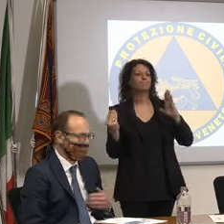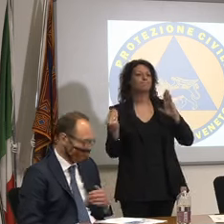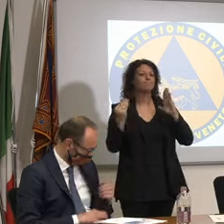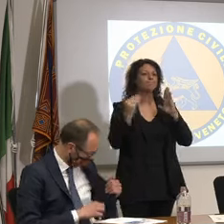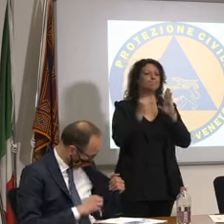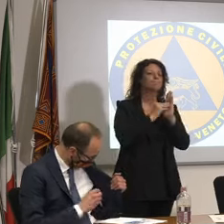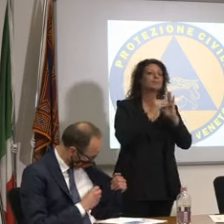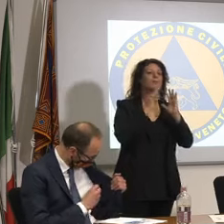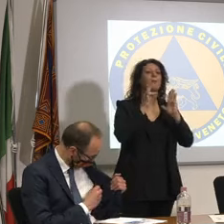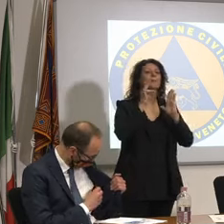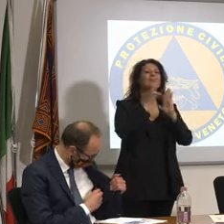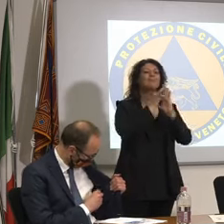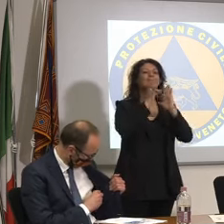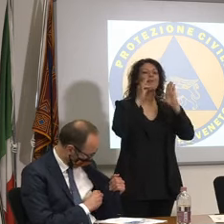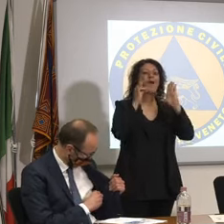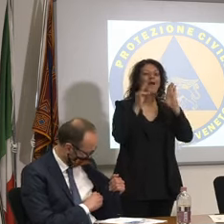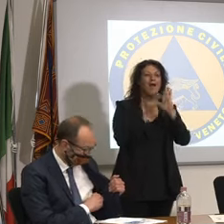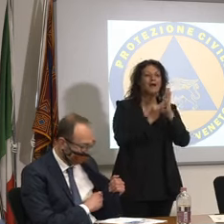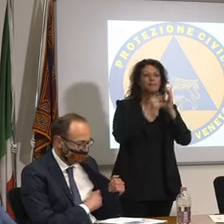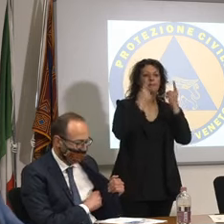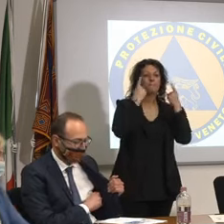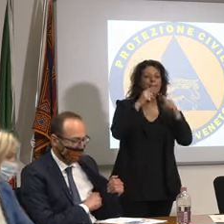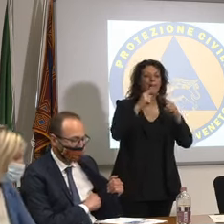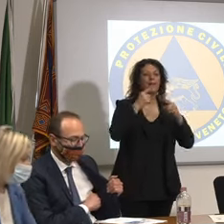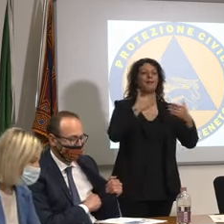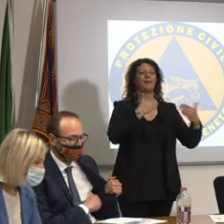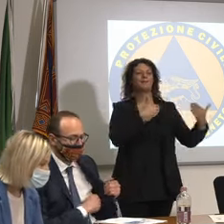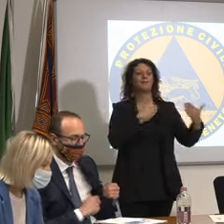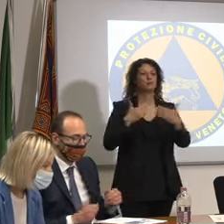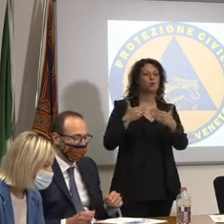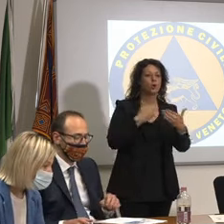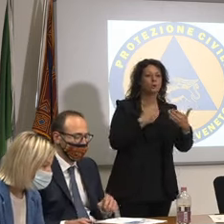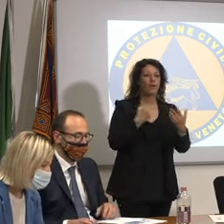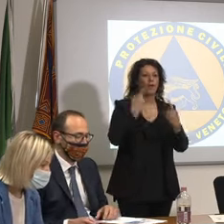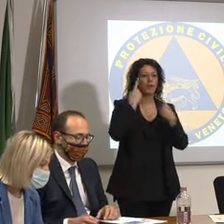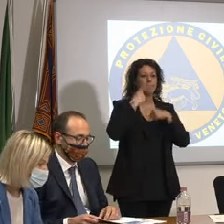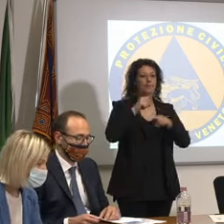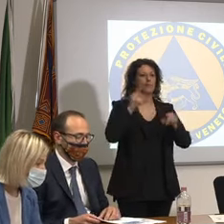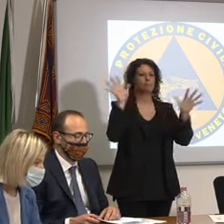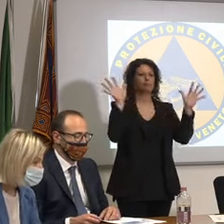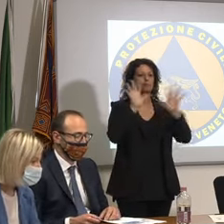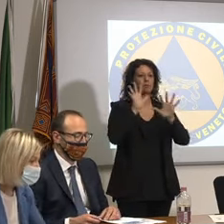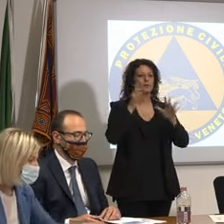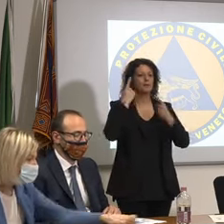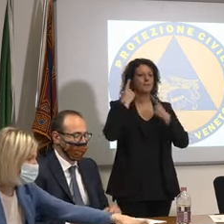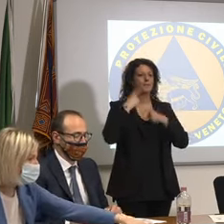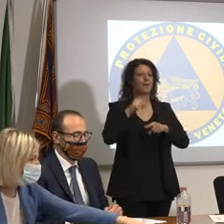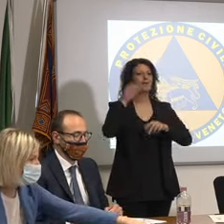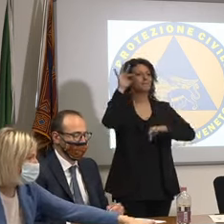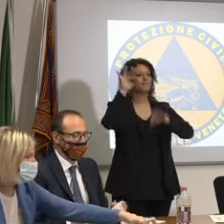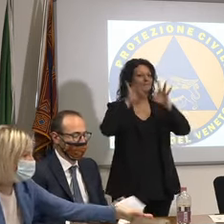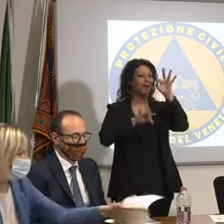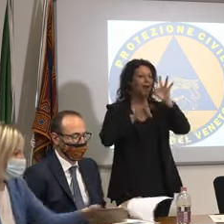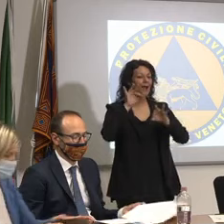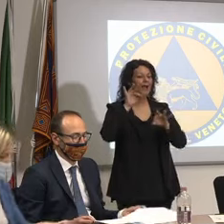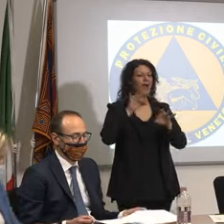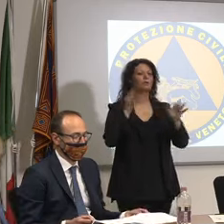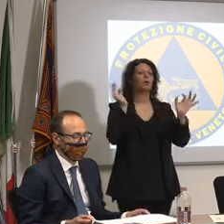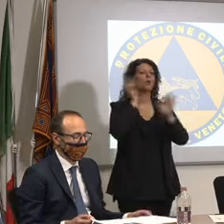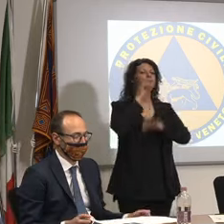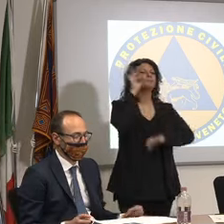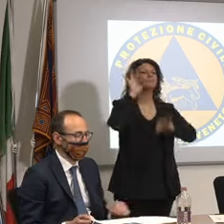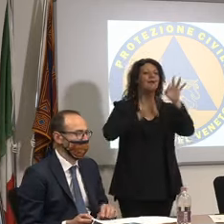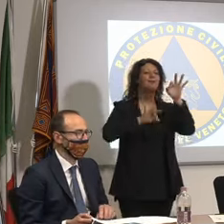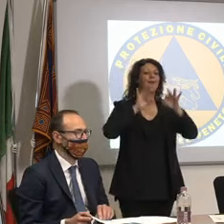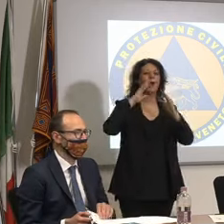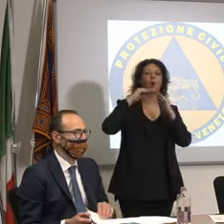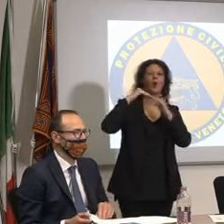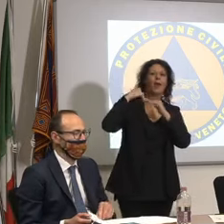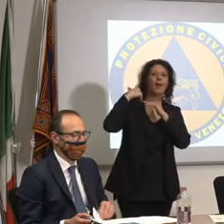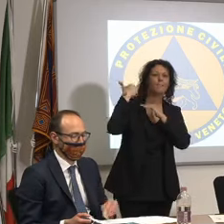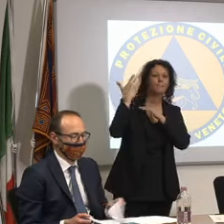soluzioni rispetto a discoteche cinema teatri spettacoli all'aperto